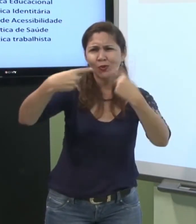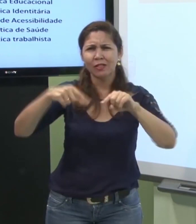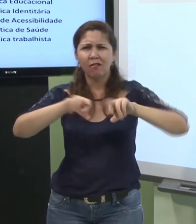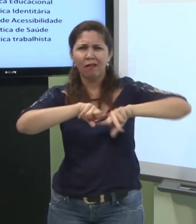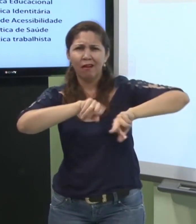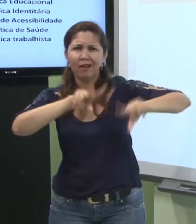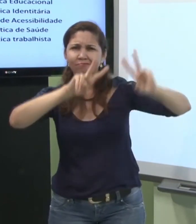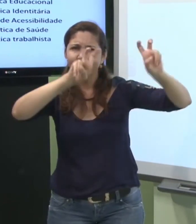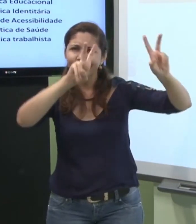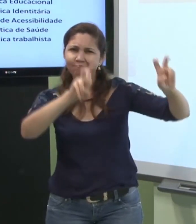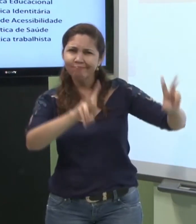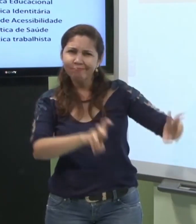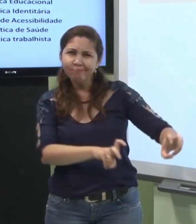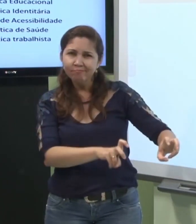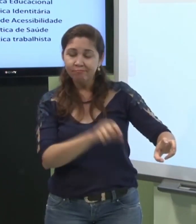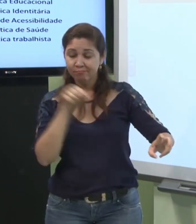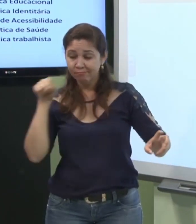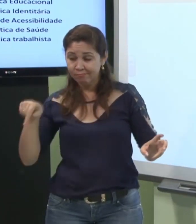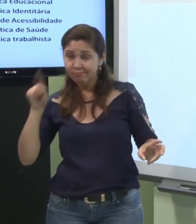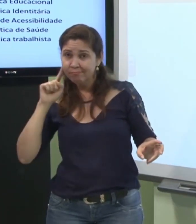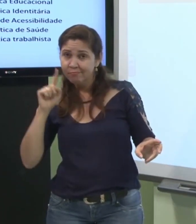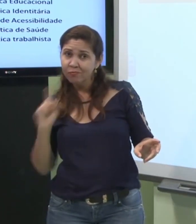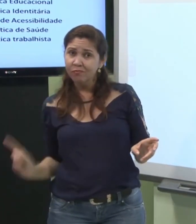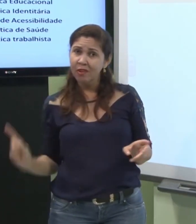politizados conhecem vários temas